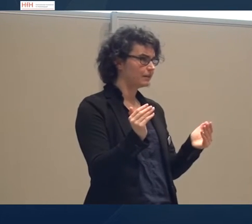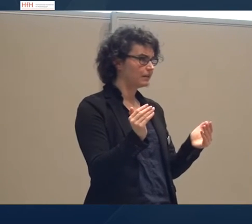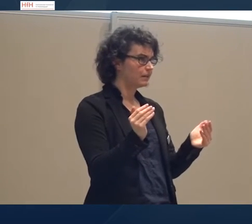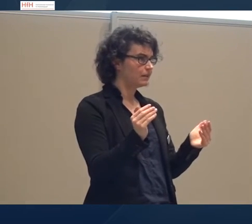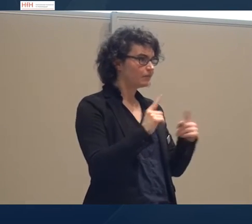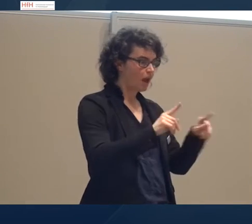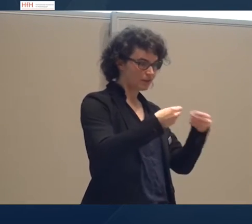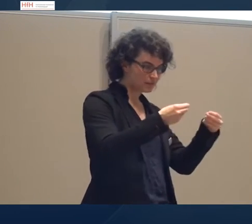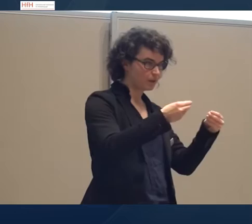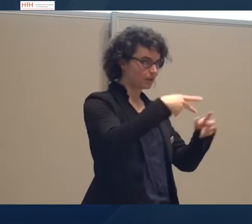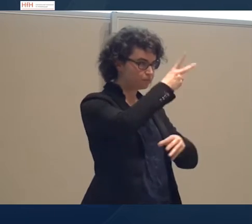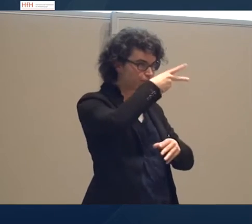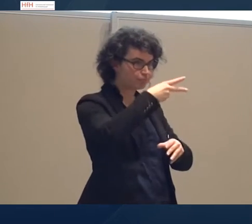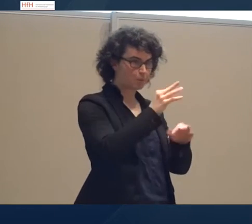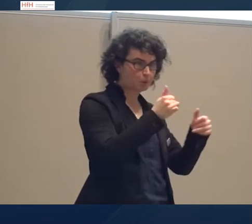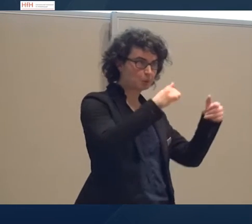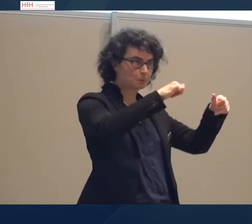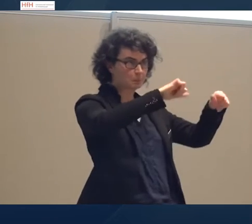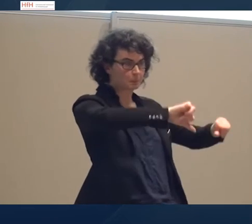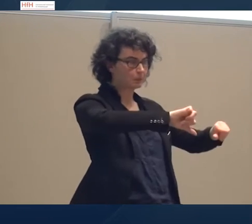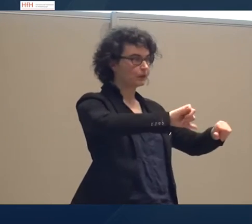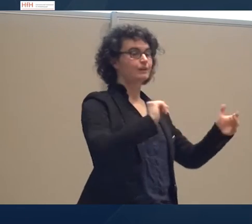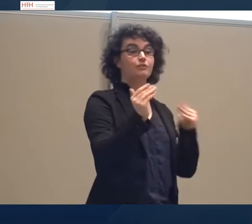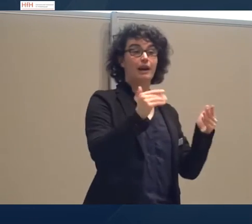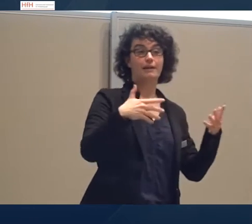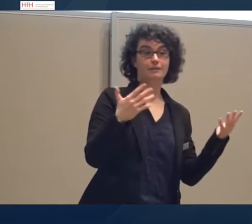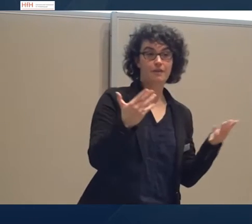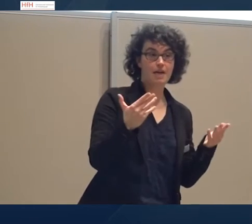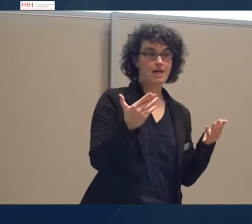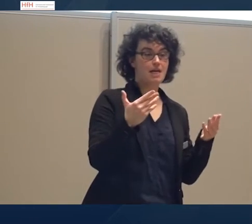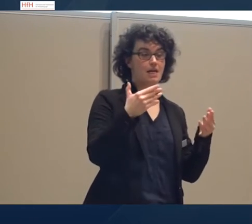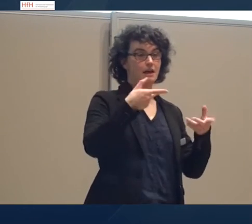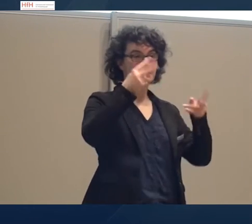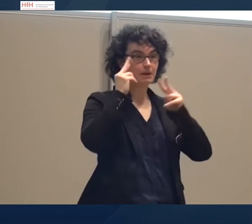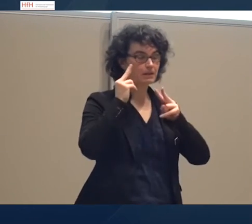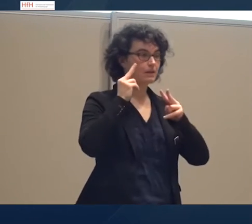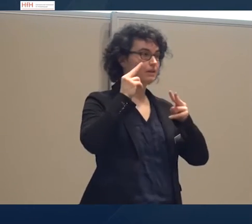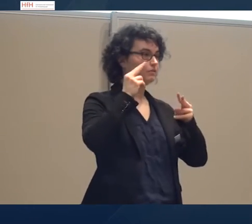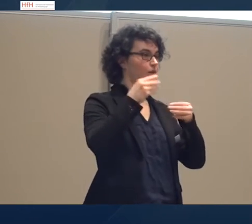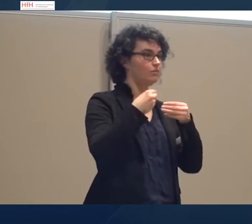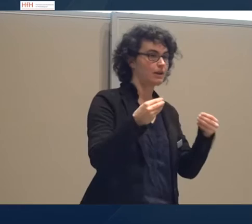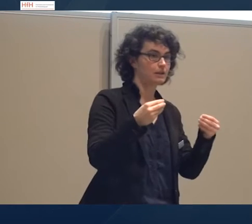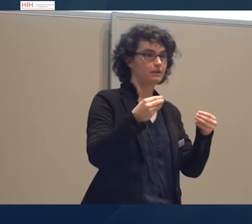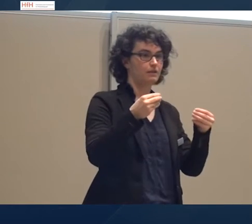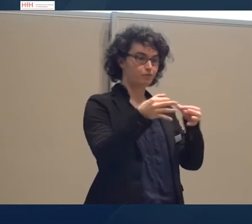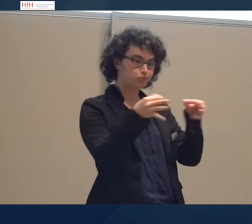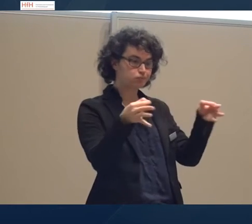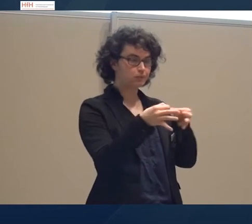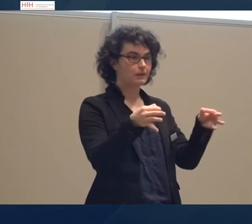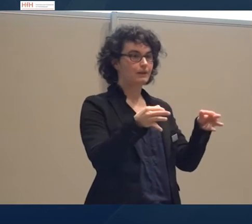Und wer macht diese Vergleiche? Intuitiv, qualitativ, qualitativ? Das macht die Gruppe G3. Das sind